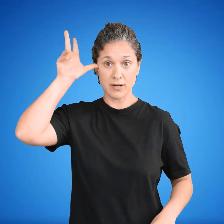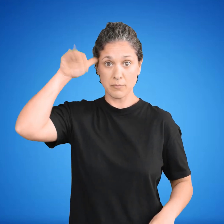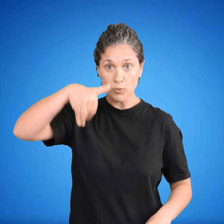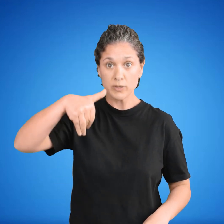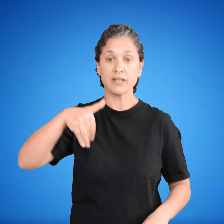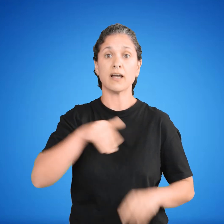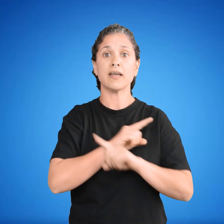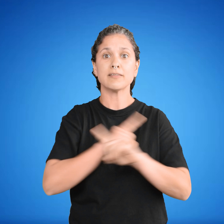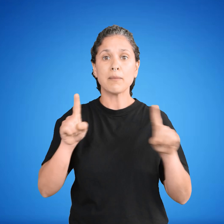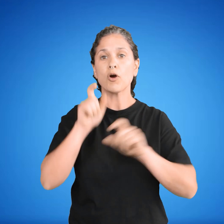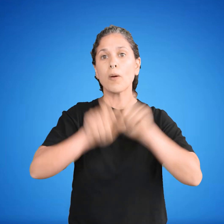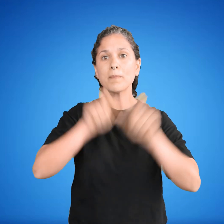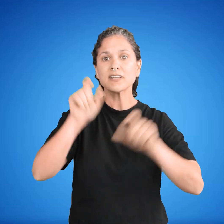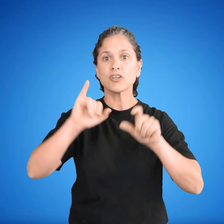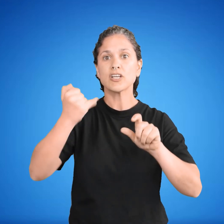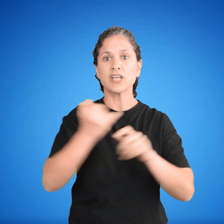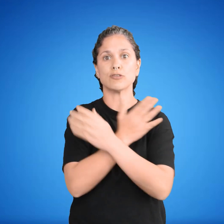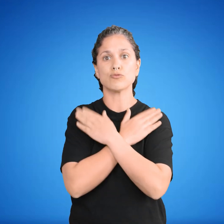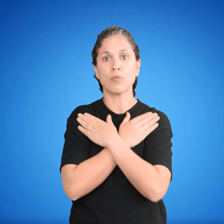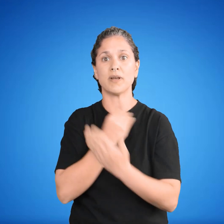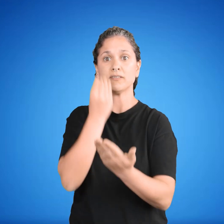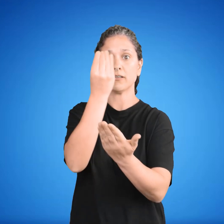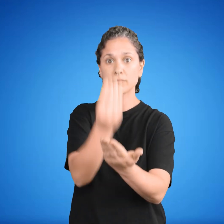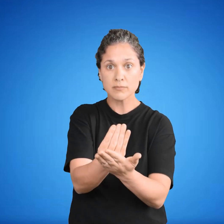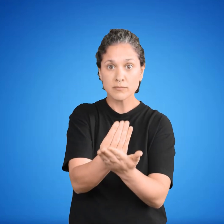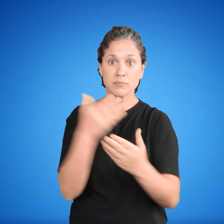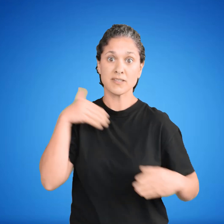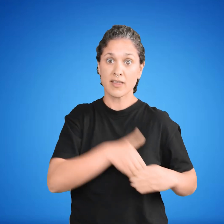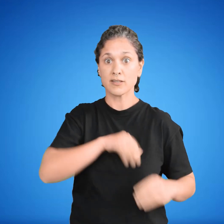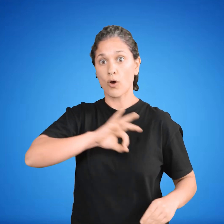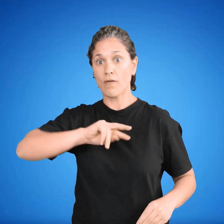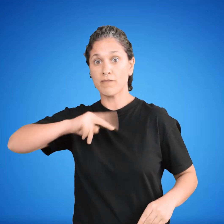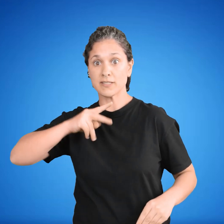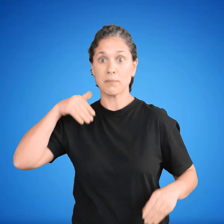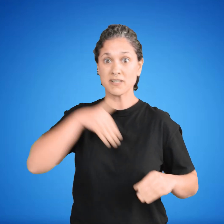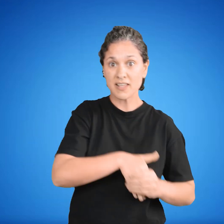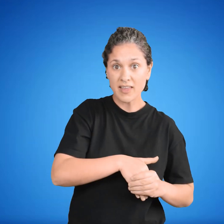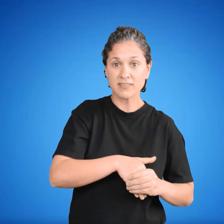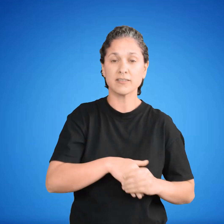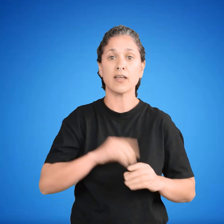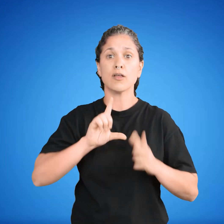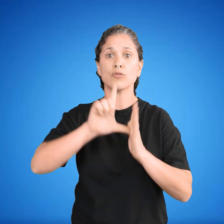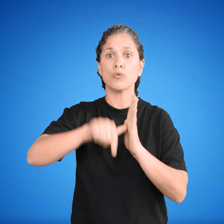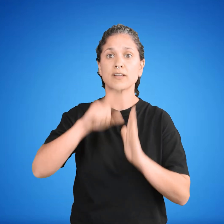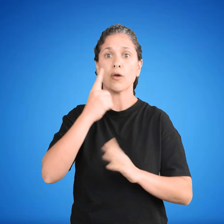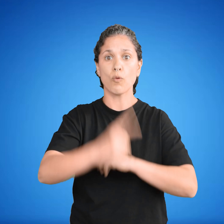ciudadanos que hubiesen sustituido a aquel, cuando hayan ejercido la presidencia por más de un año, continuo o discontinuo.